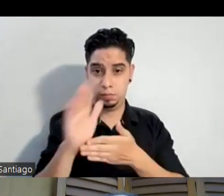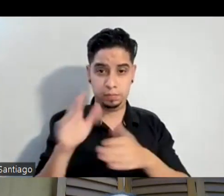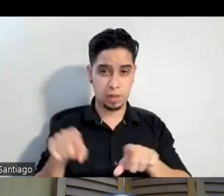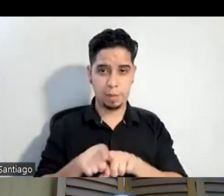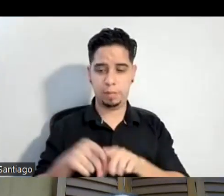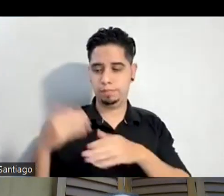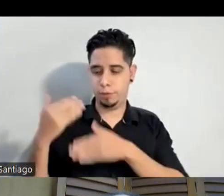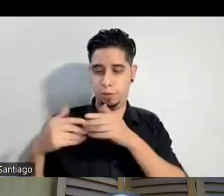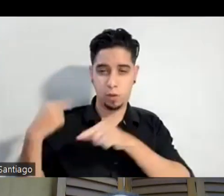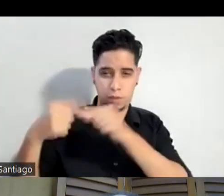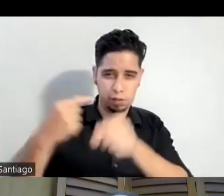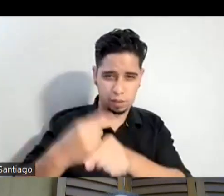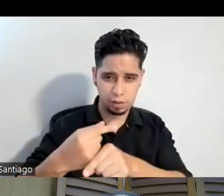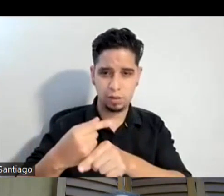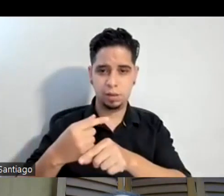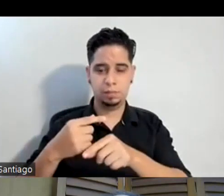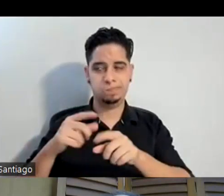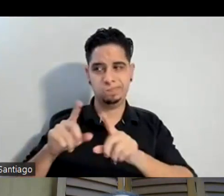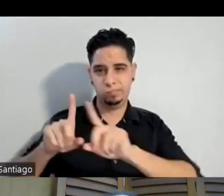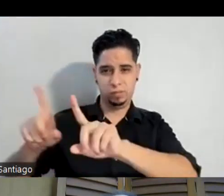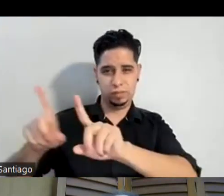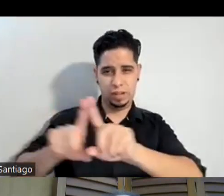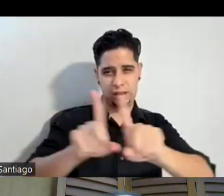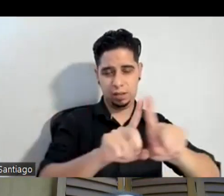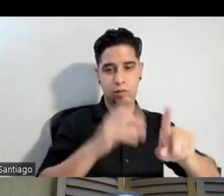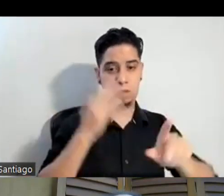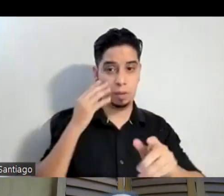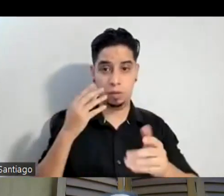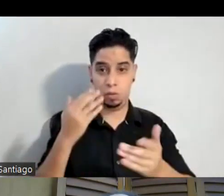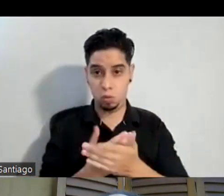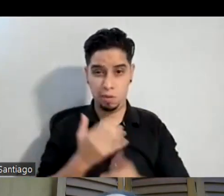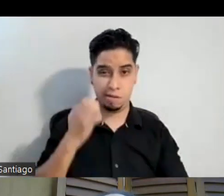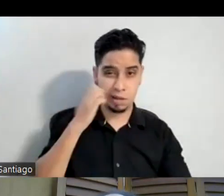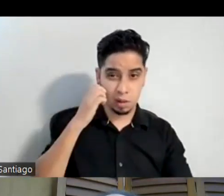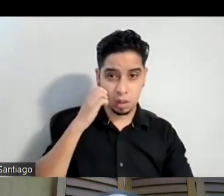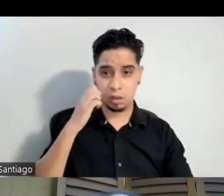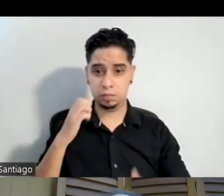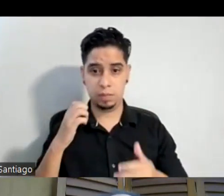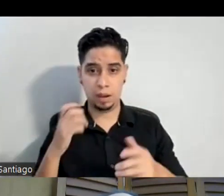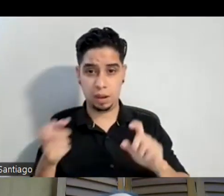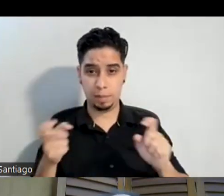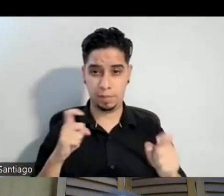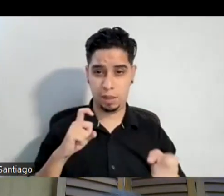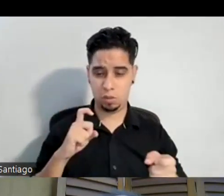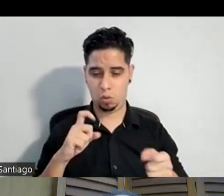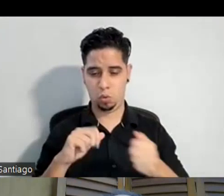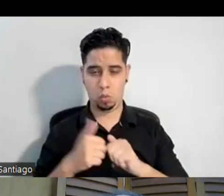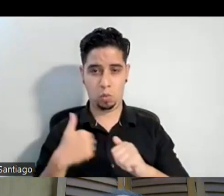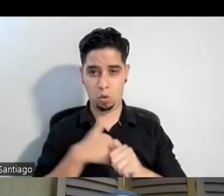las generaciones son diferentes y esto de los celulares y todo eso va modificando las cosas porque por ejemplo los otros días